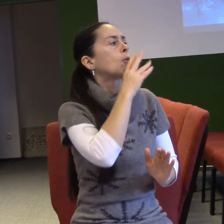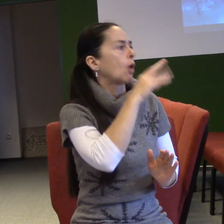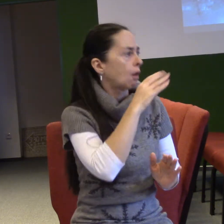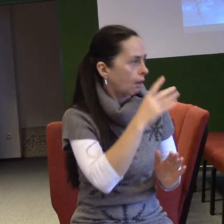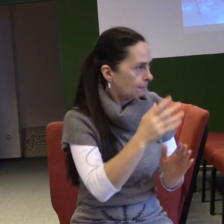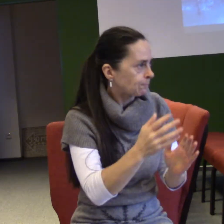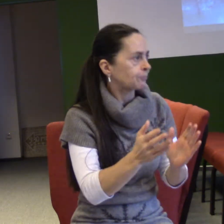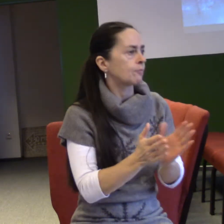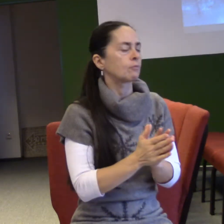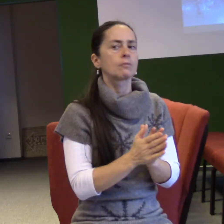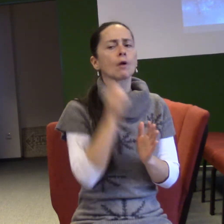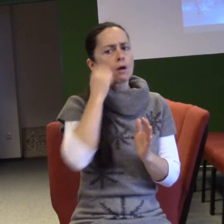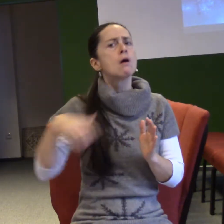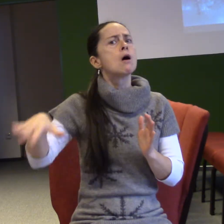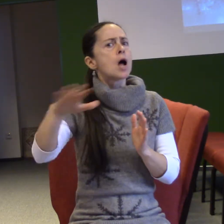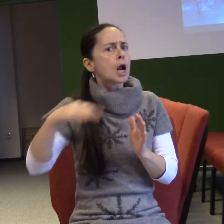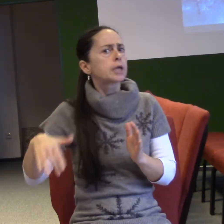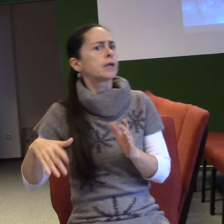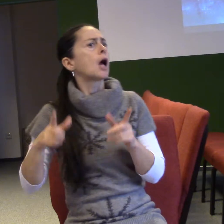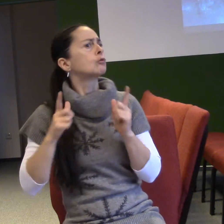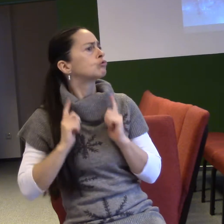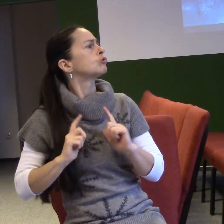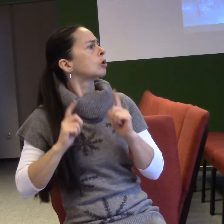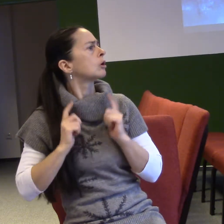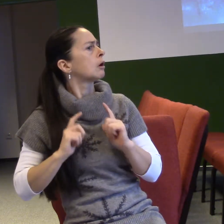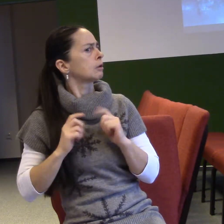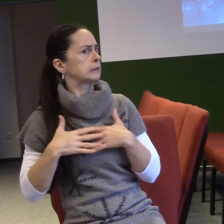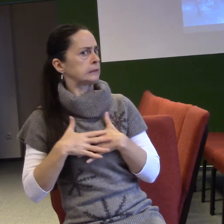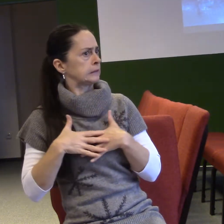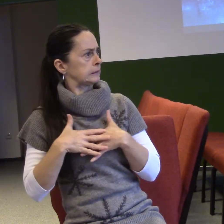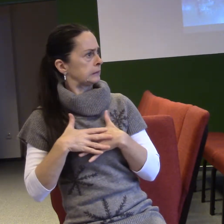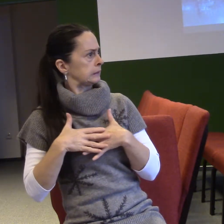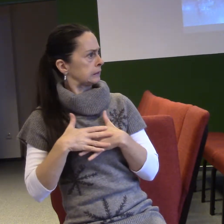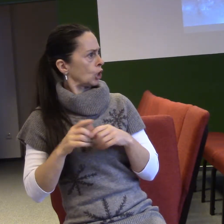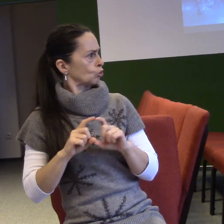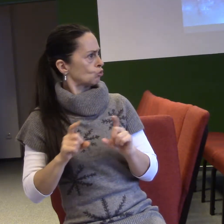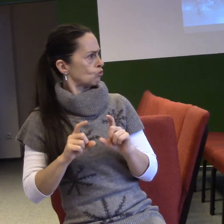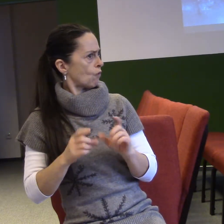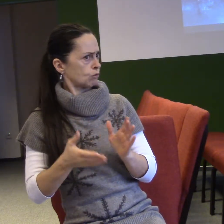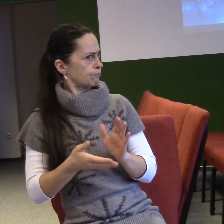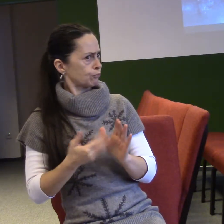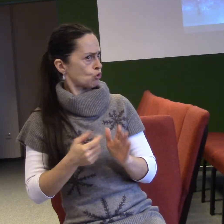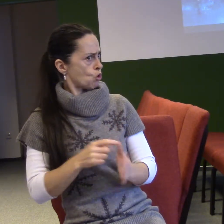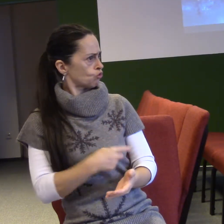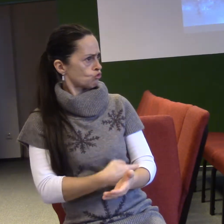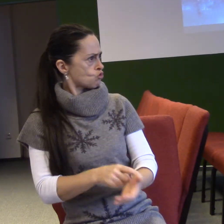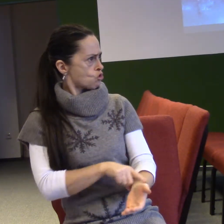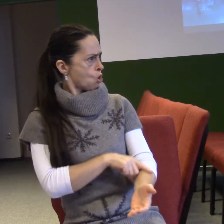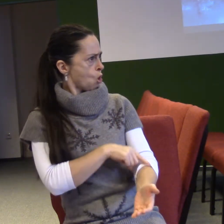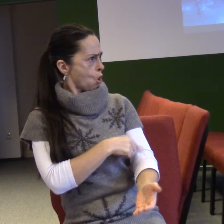Lidé zatím venku čekali na Zachariáše a začali být neklidní, protože proč se tak zdržel. Přemýšleli, co se mu v nejvyšší svatyni asi